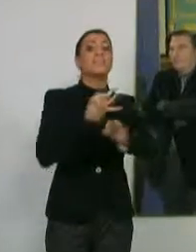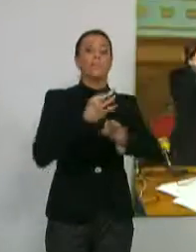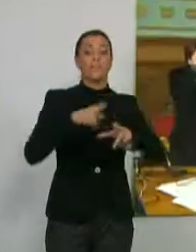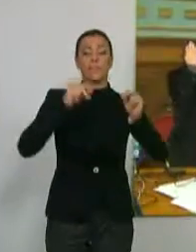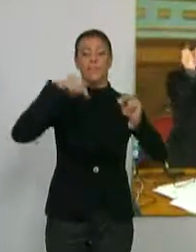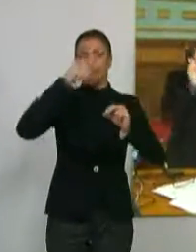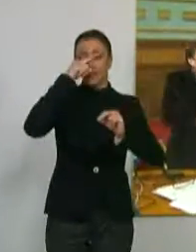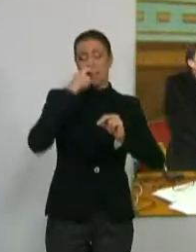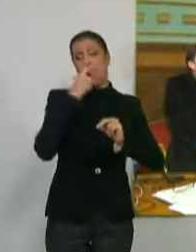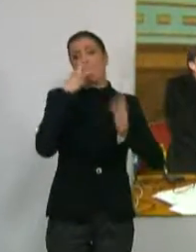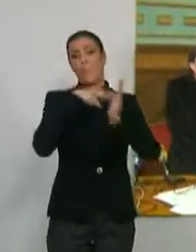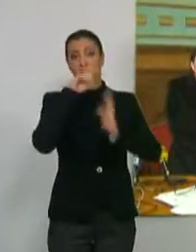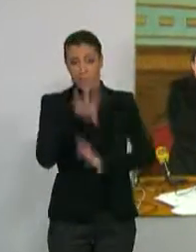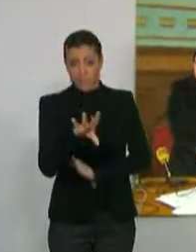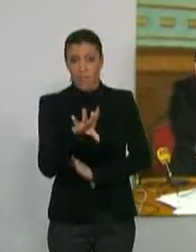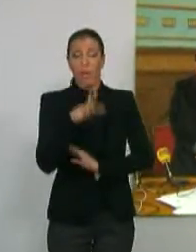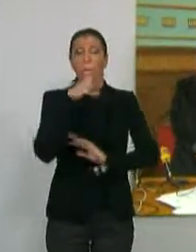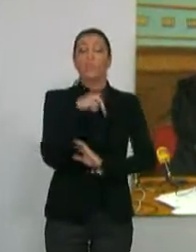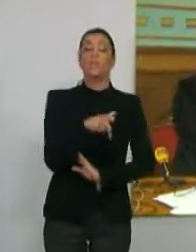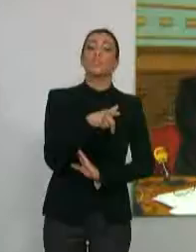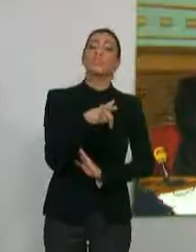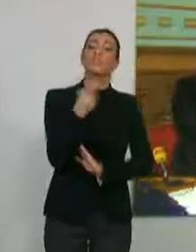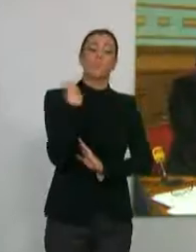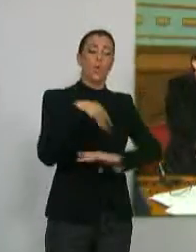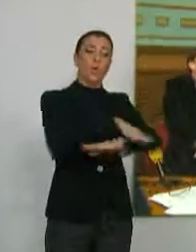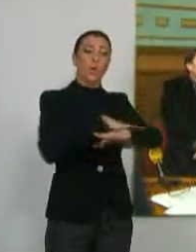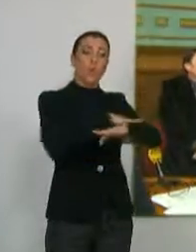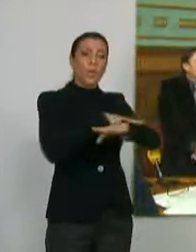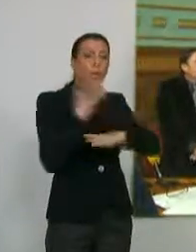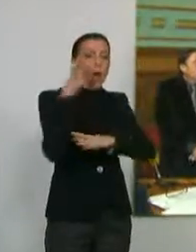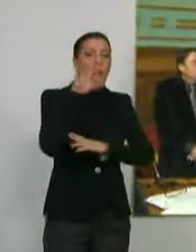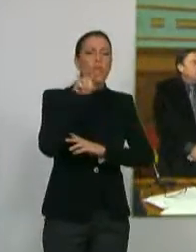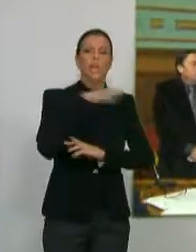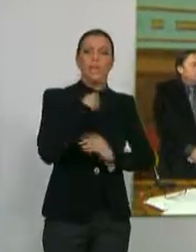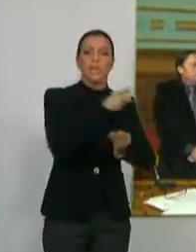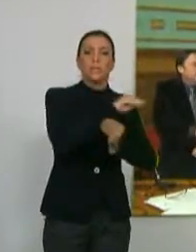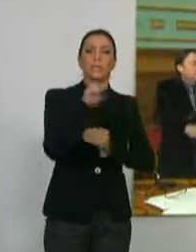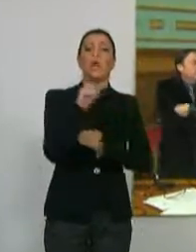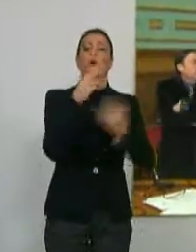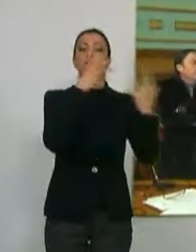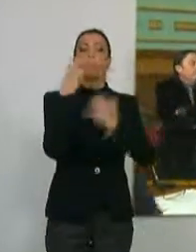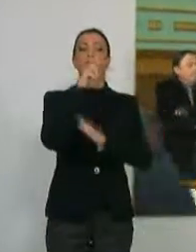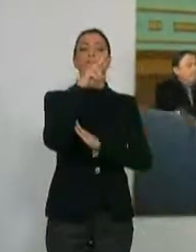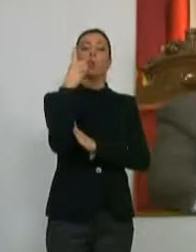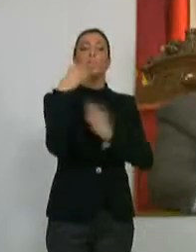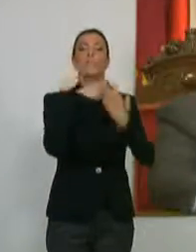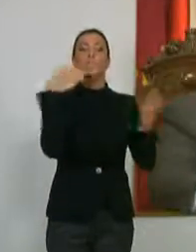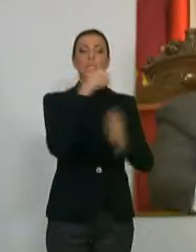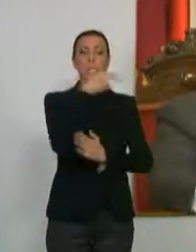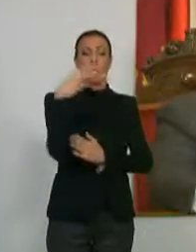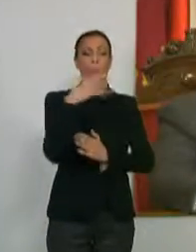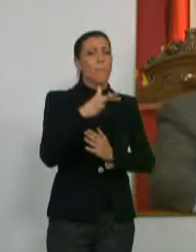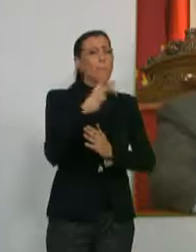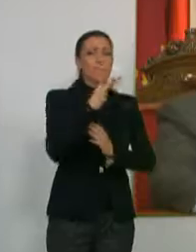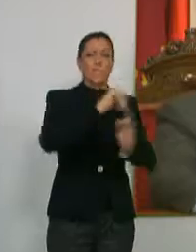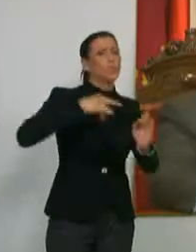que acabe el año 2015. Para ello, el Gobierno de la Nación va a destinar 821 millones de euros, más